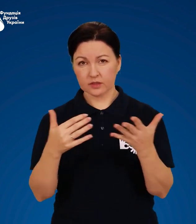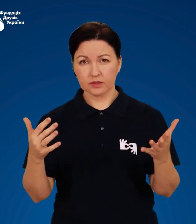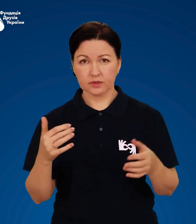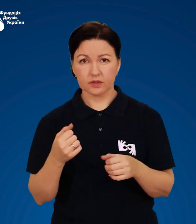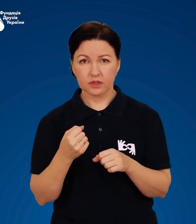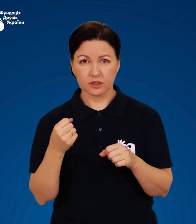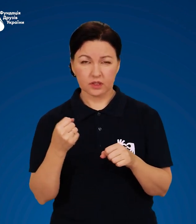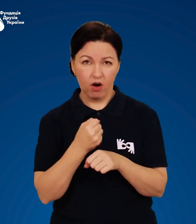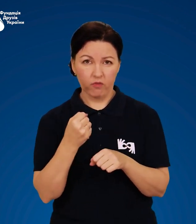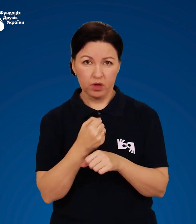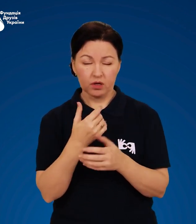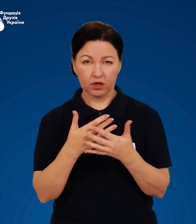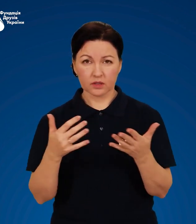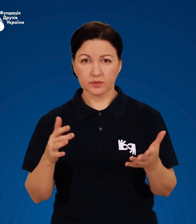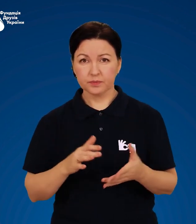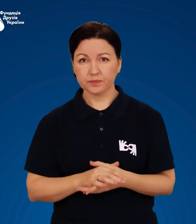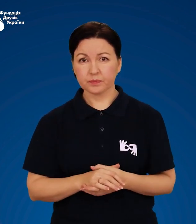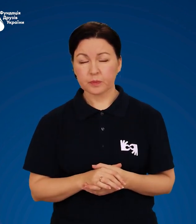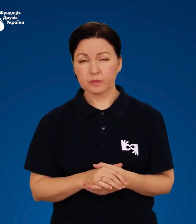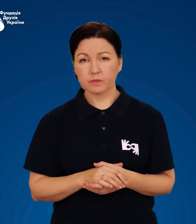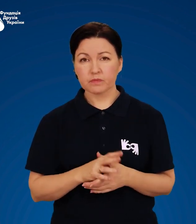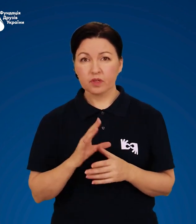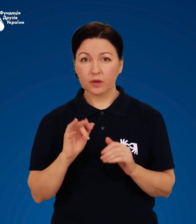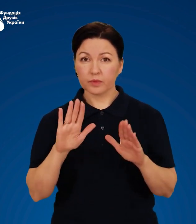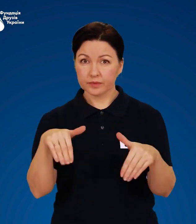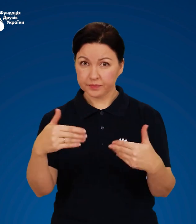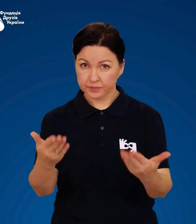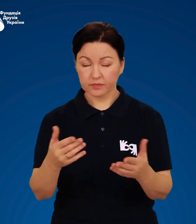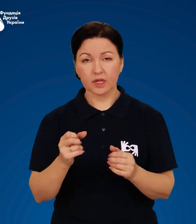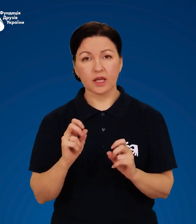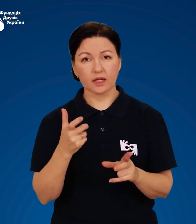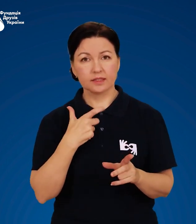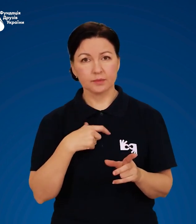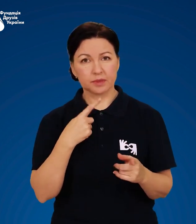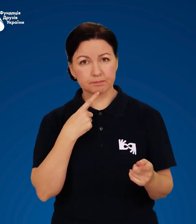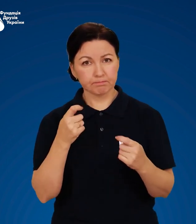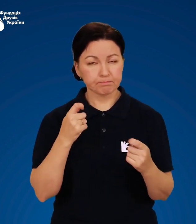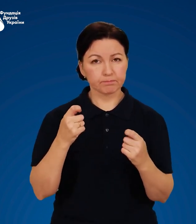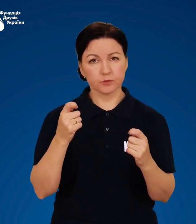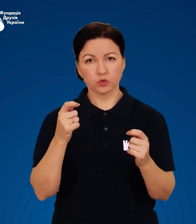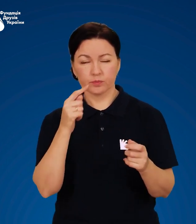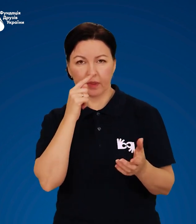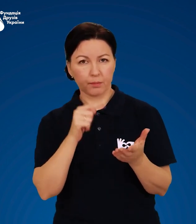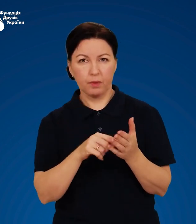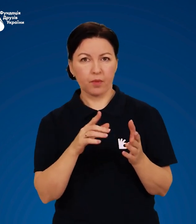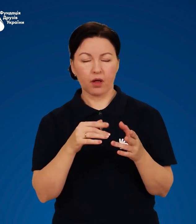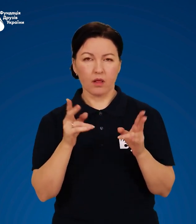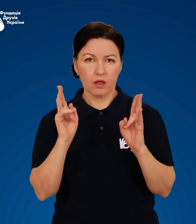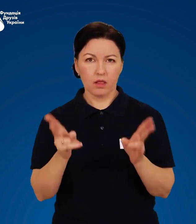рекомендації, як уберегтися від значних неприємностей у період ожеледиці.